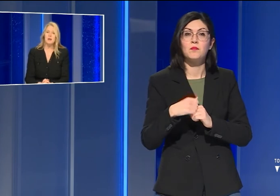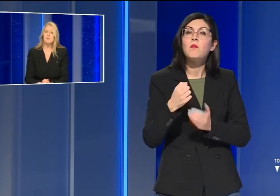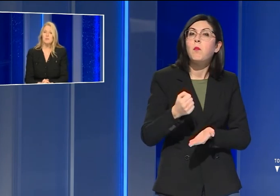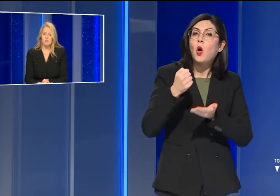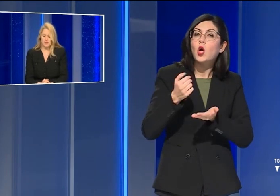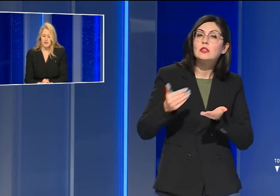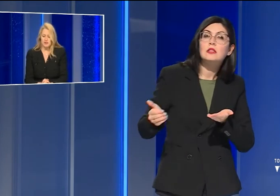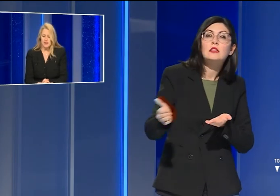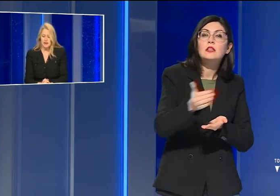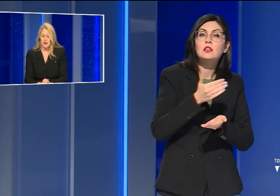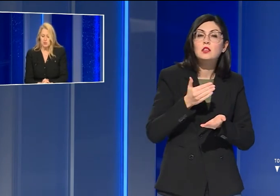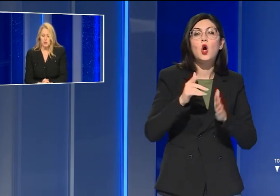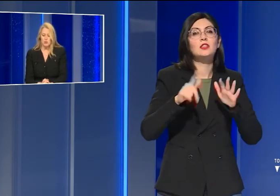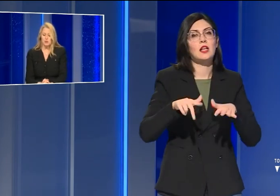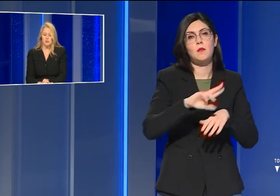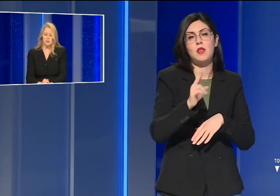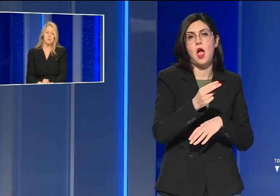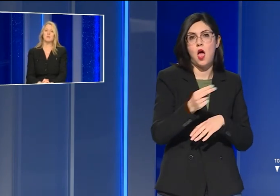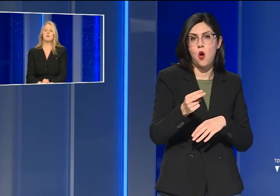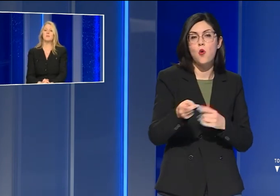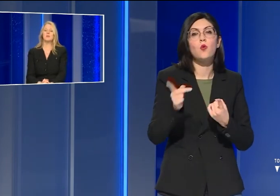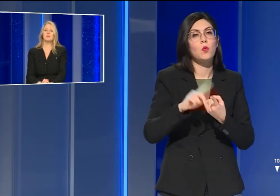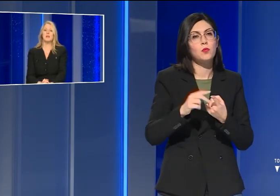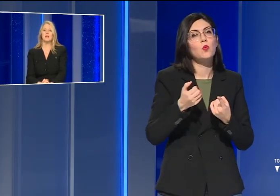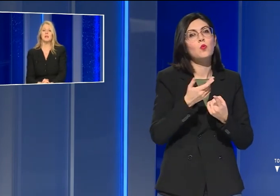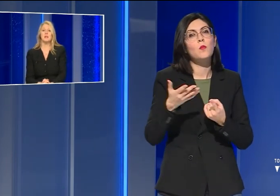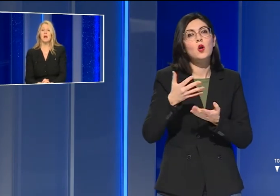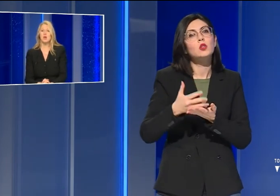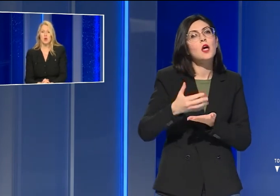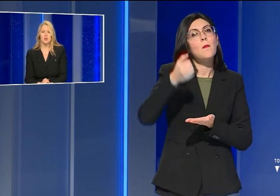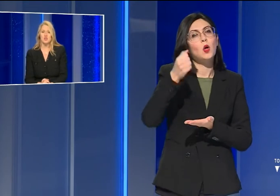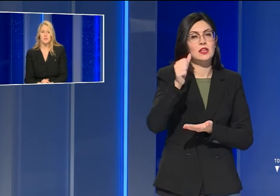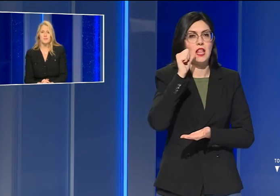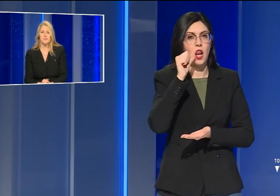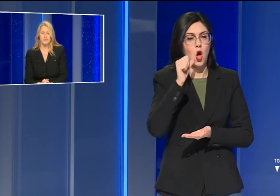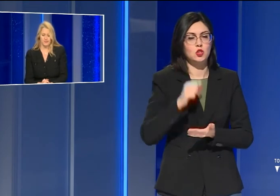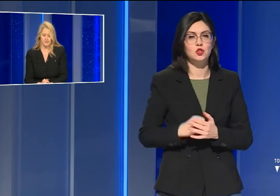ammonterebbe a più di 7 mila euro oltre a numerose bottiglie di alcolici.